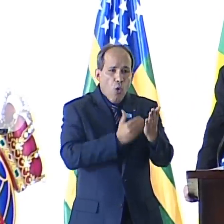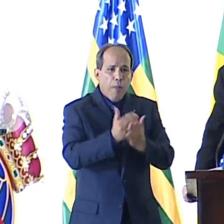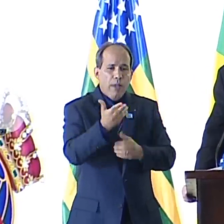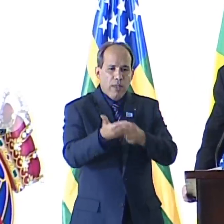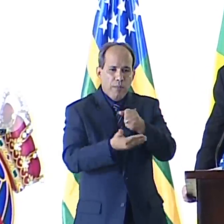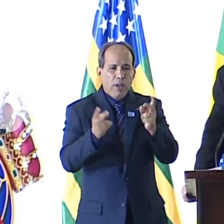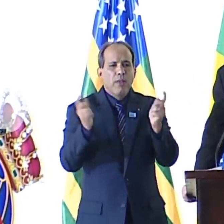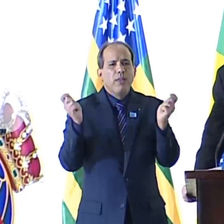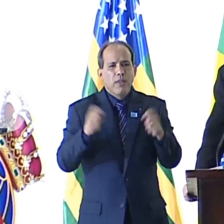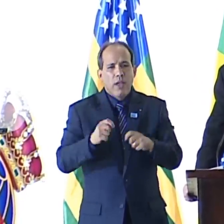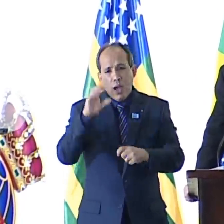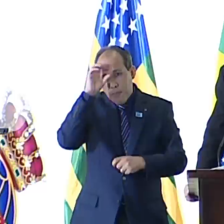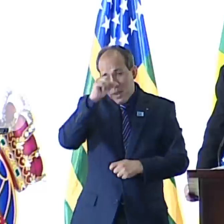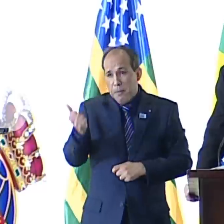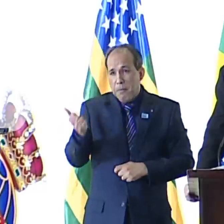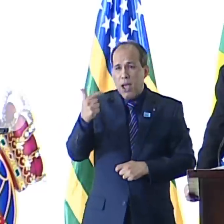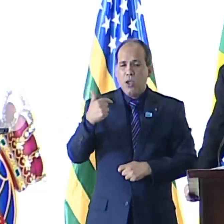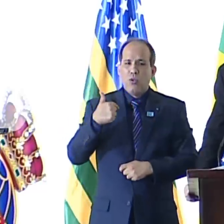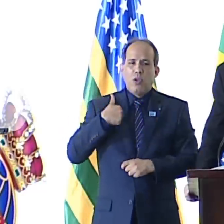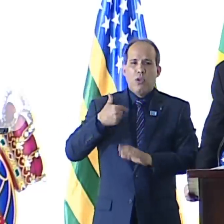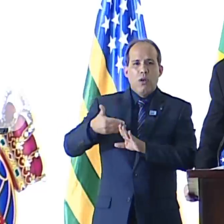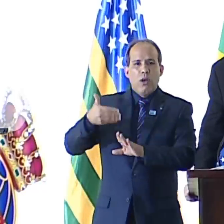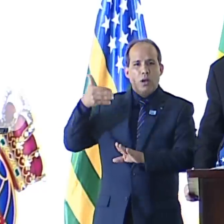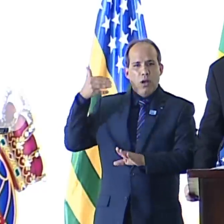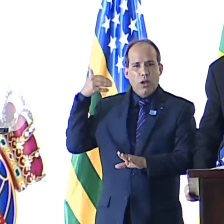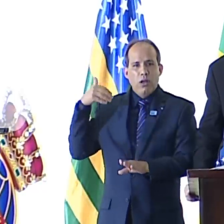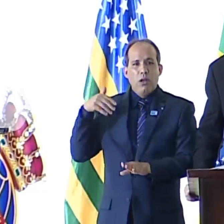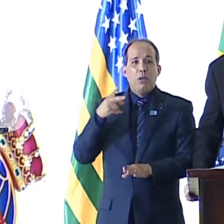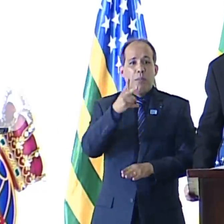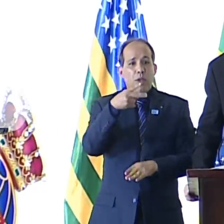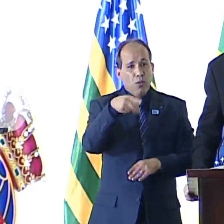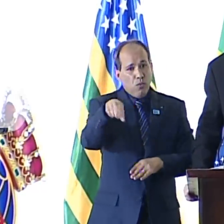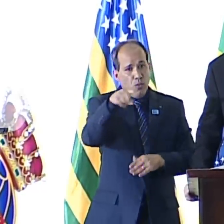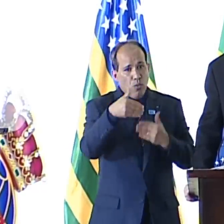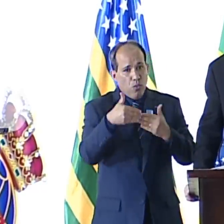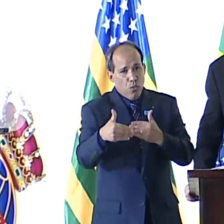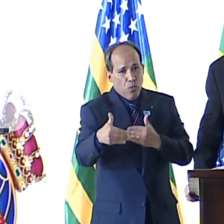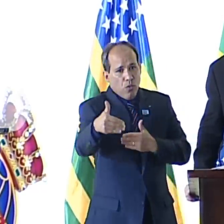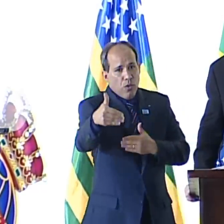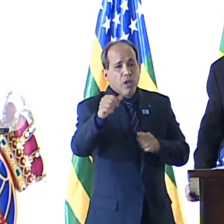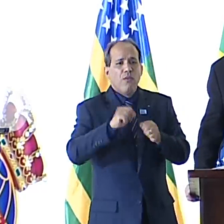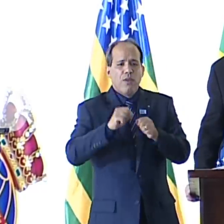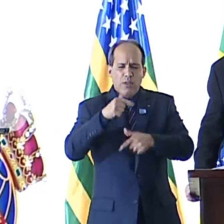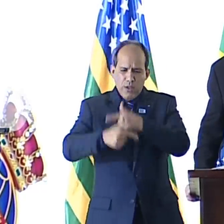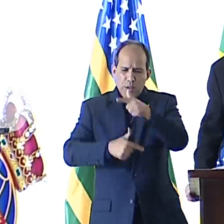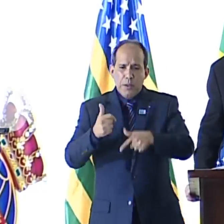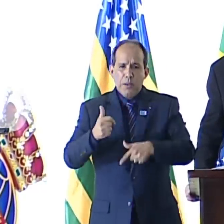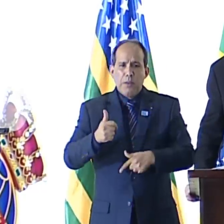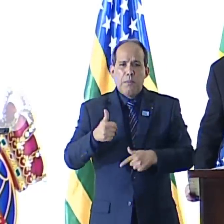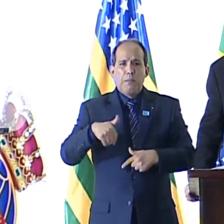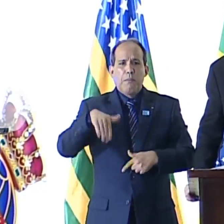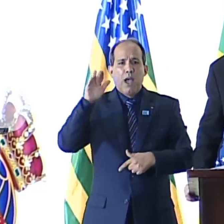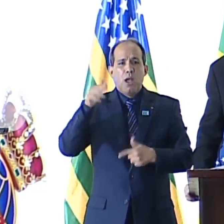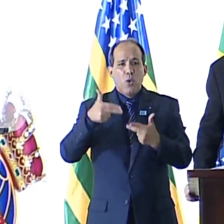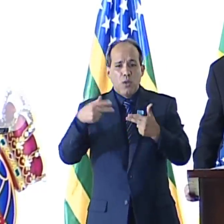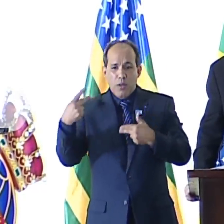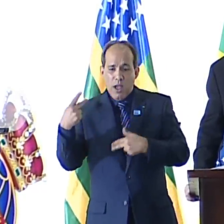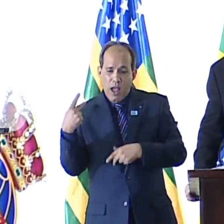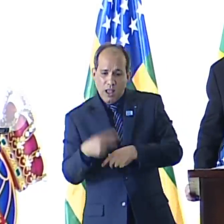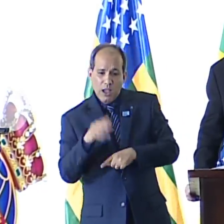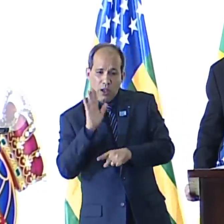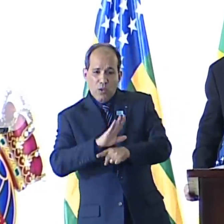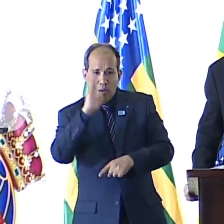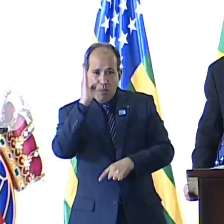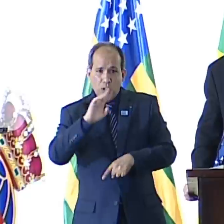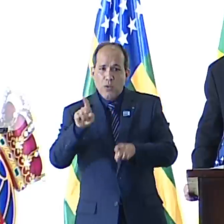muito mais coisas do que eu aprendi ao longo de suas carreiras. E fazer muito mais coisas pelo Brasil e pelo mundo. Ambas,